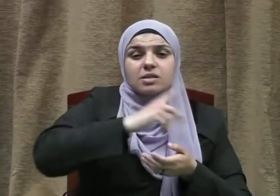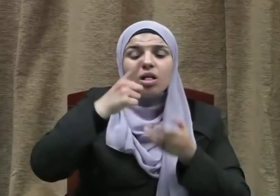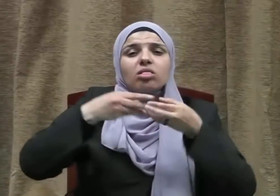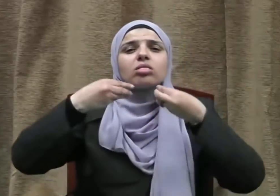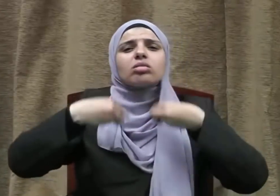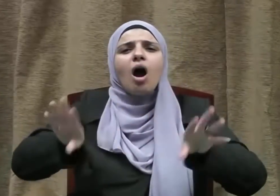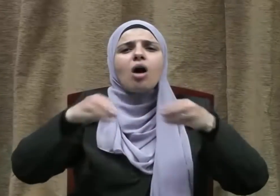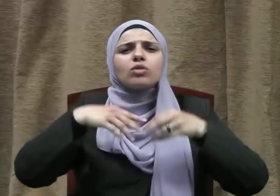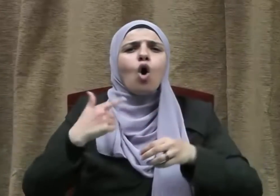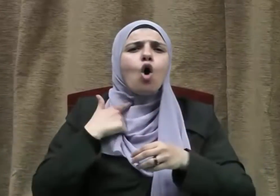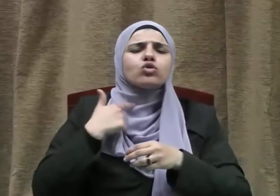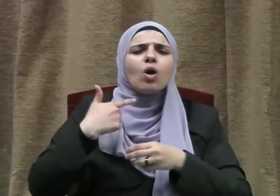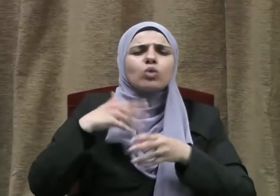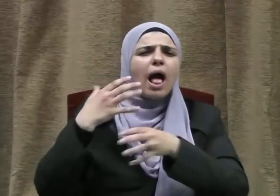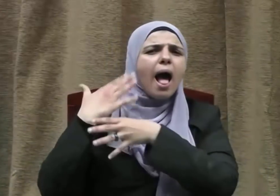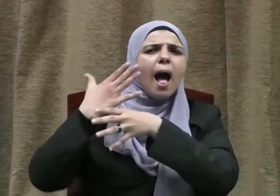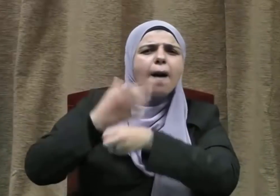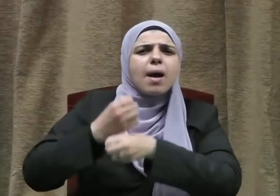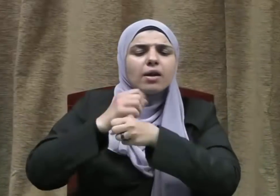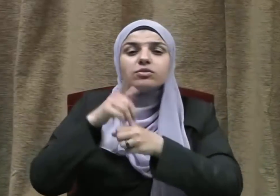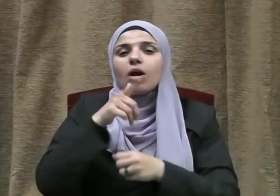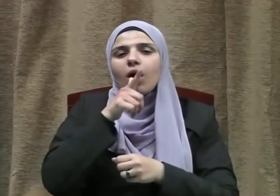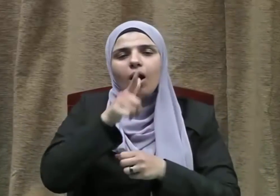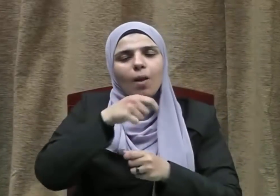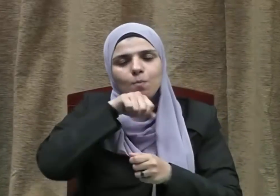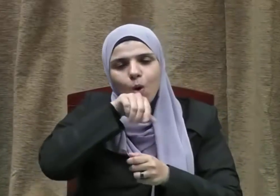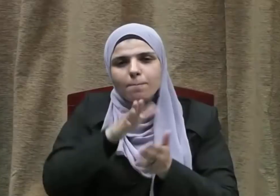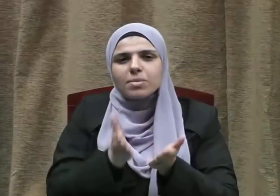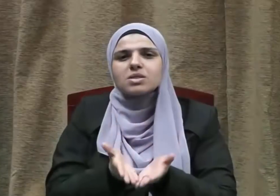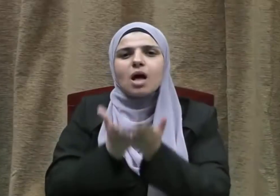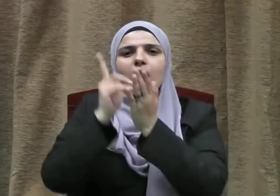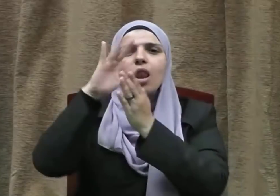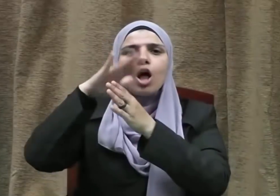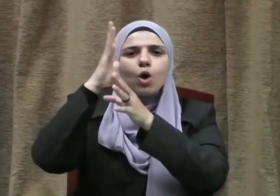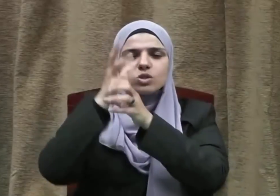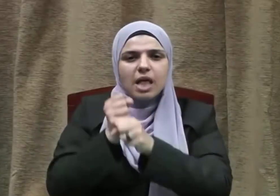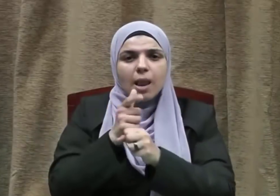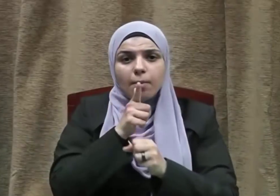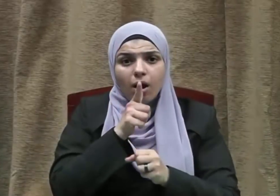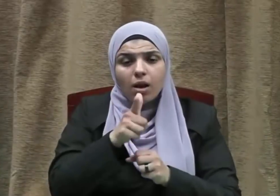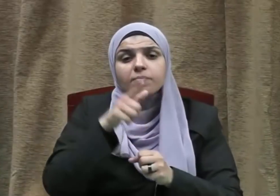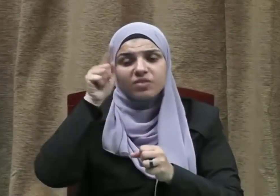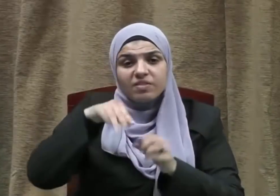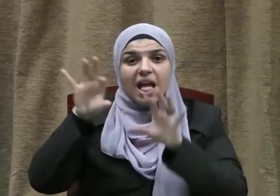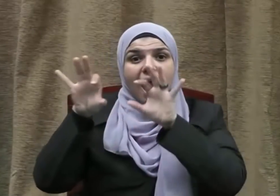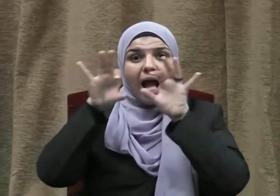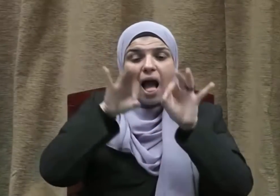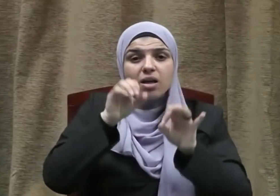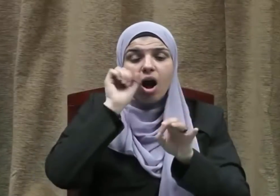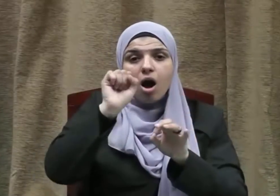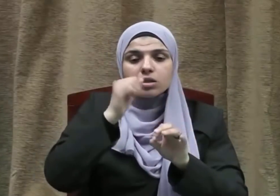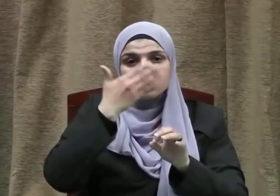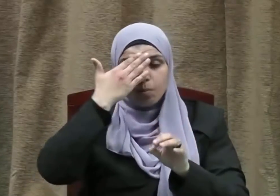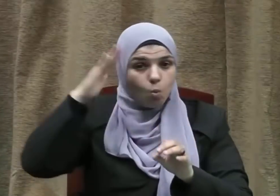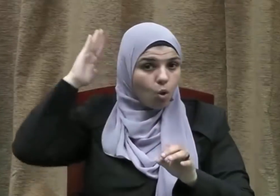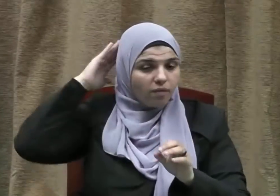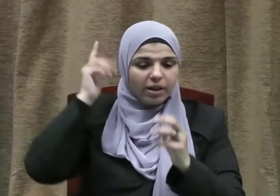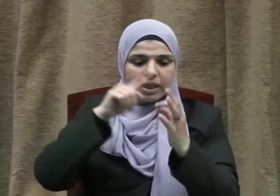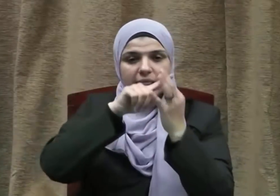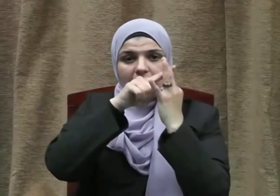الناس وتضييعاً للأمانات فقال صلى الله عليه وسلم آية المنافق